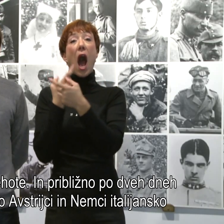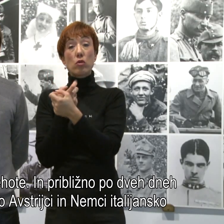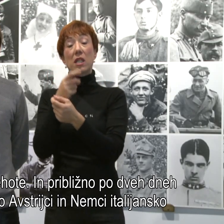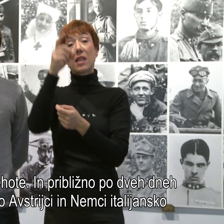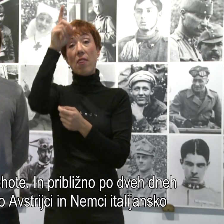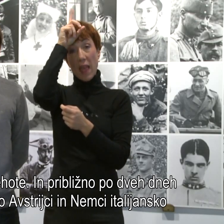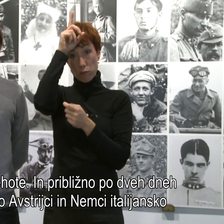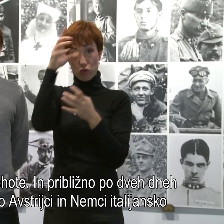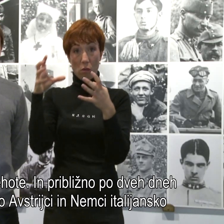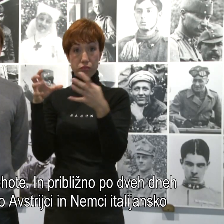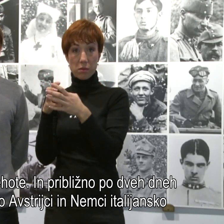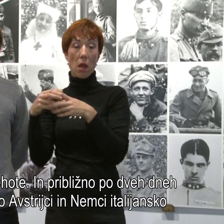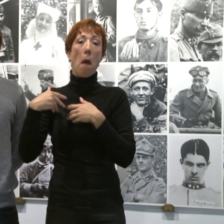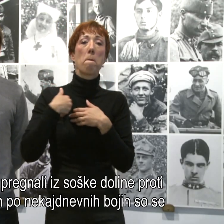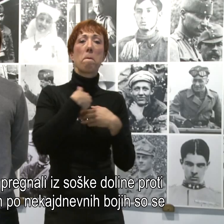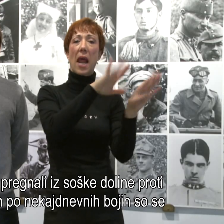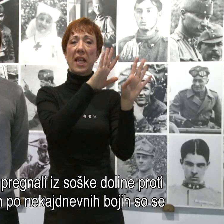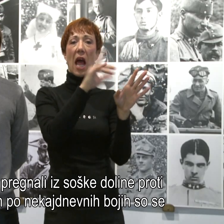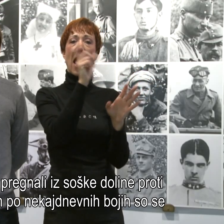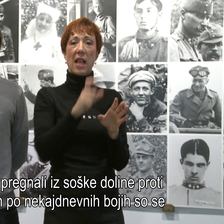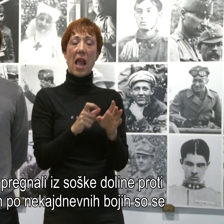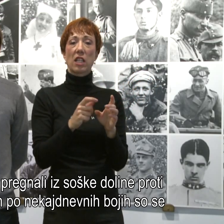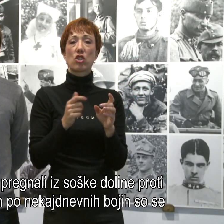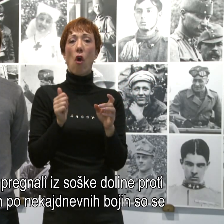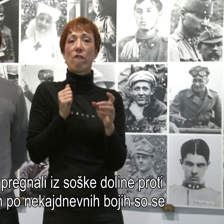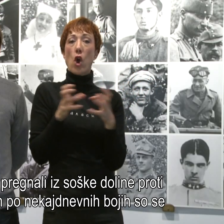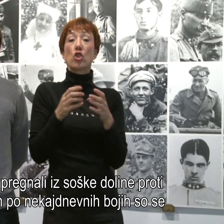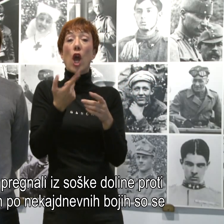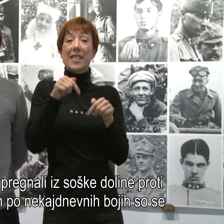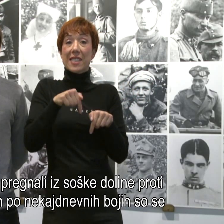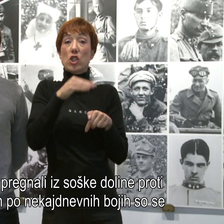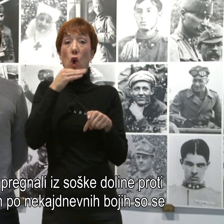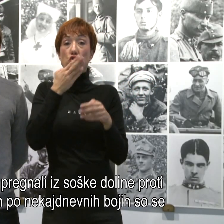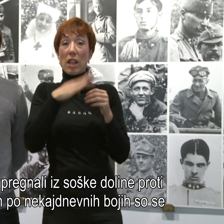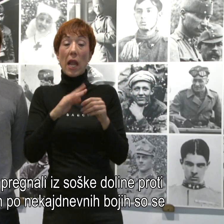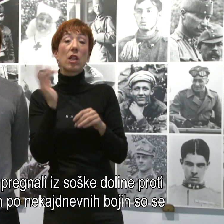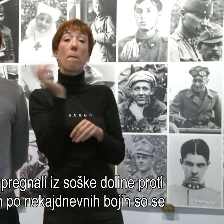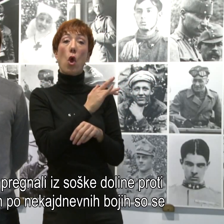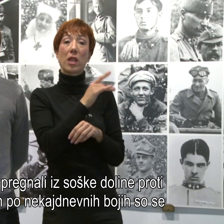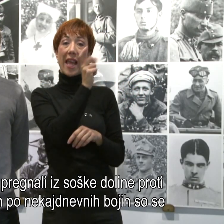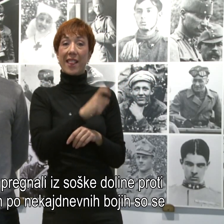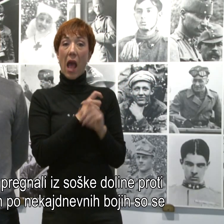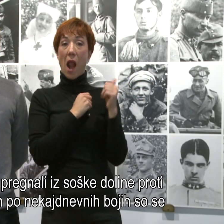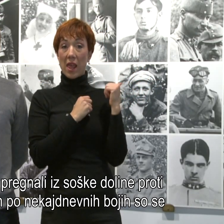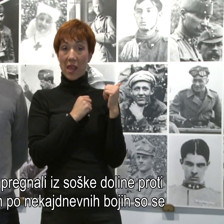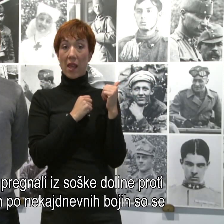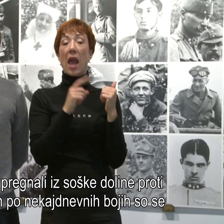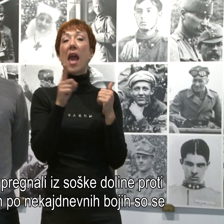pregnale italijansko vojsko iz Soške doline proti Italiji in se po nekaj